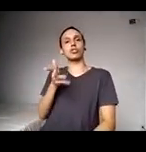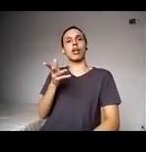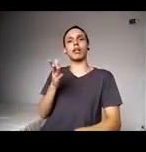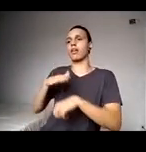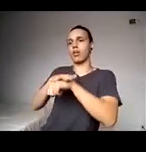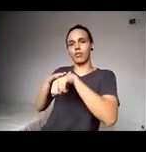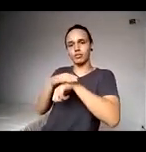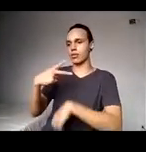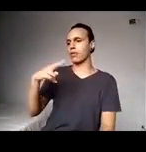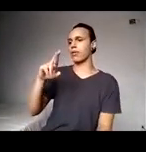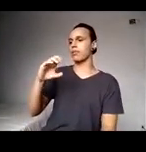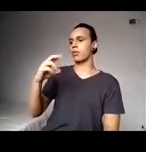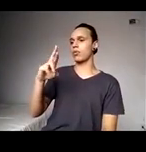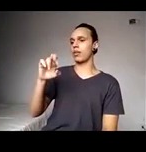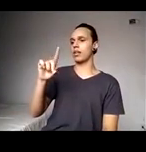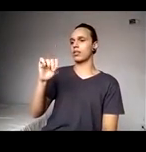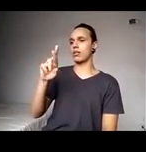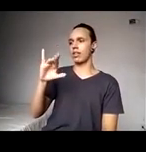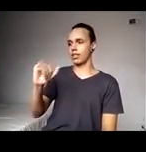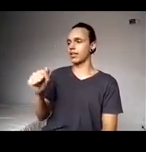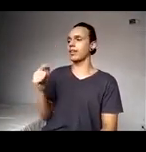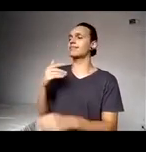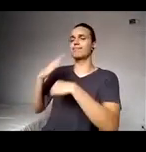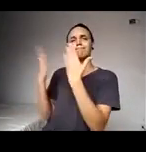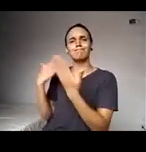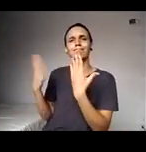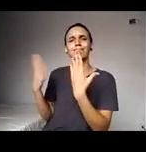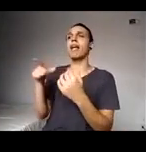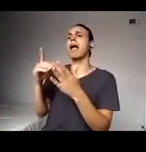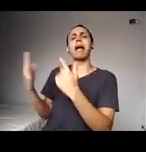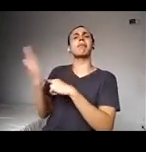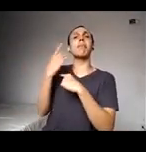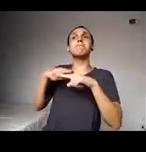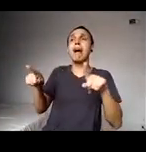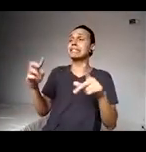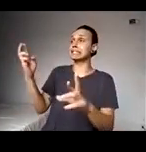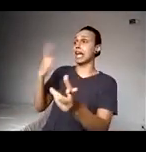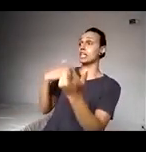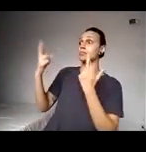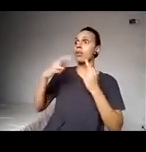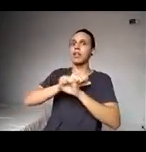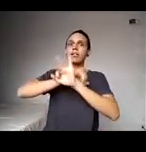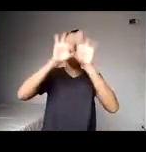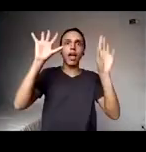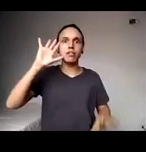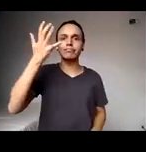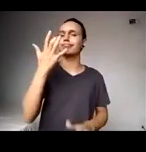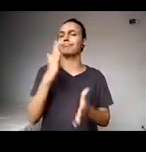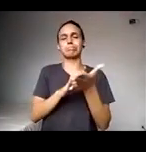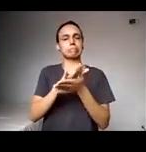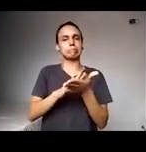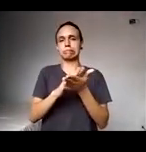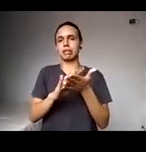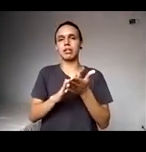teve, ajudou muito a gente, mas não tivemos respostas definitivas, então acho que a gente ainda tem muita pauta para discutir, a VPEI, que é as